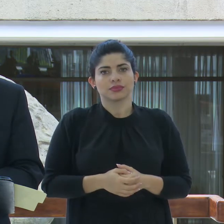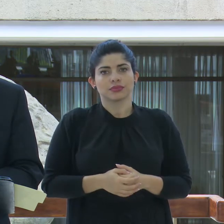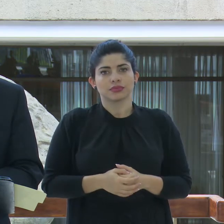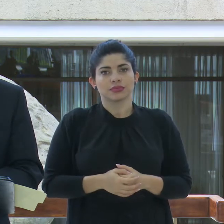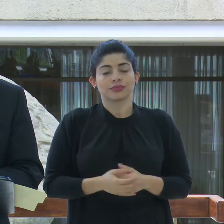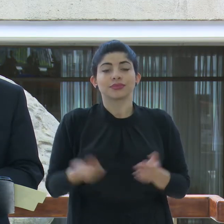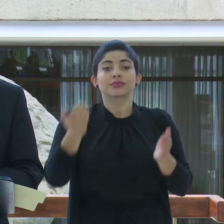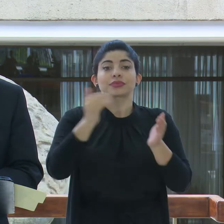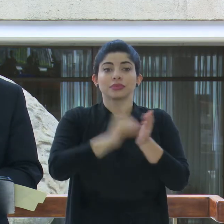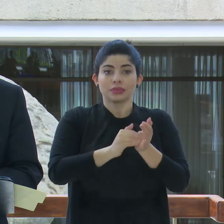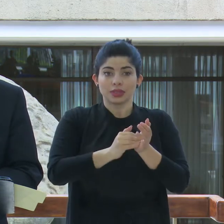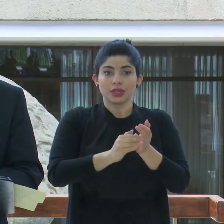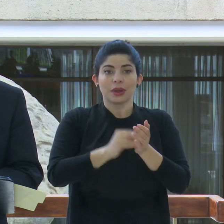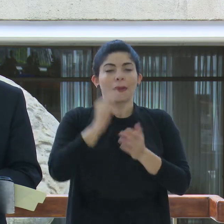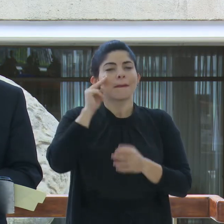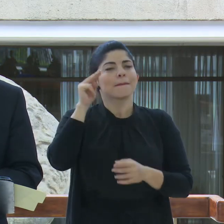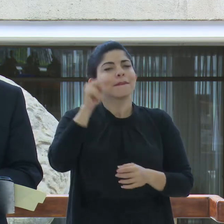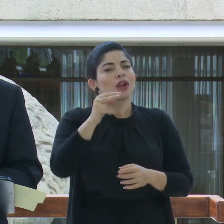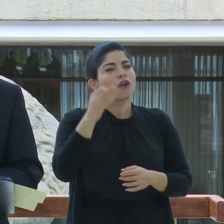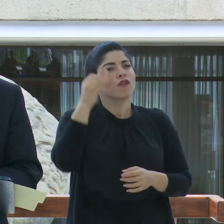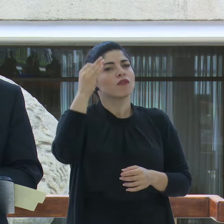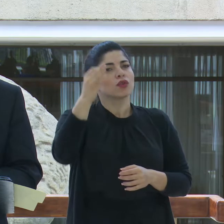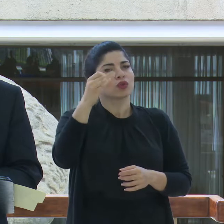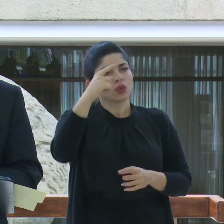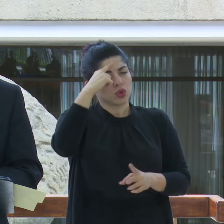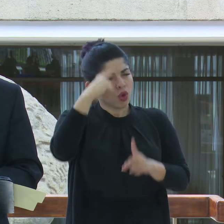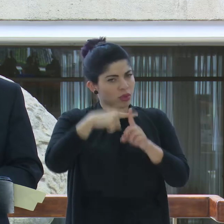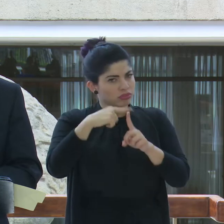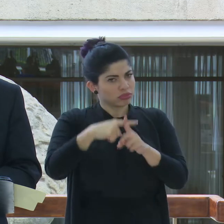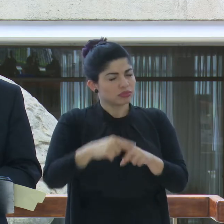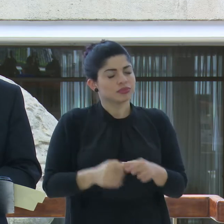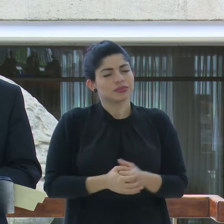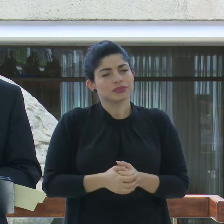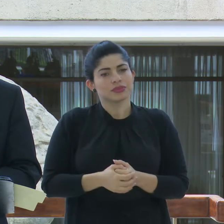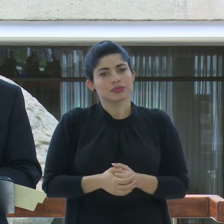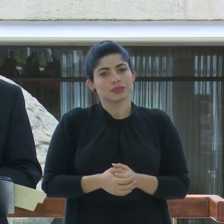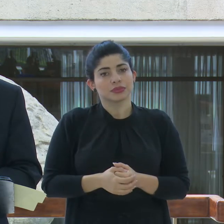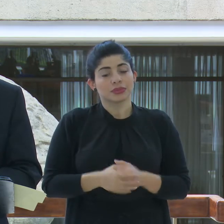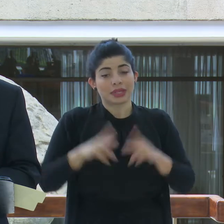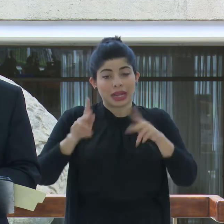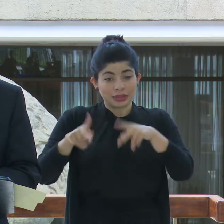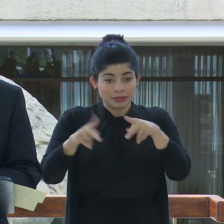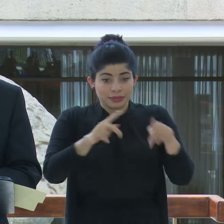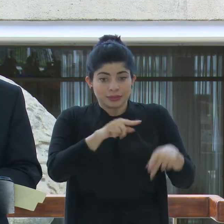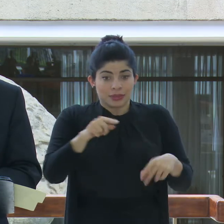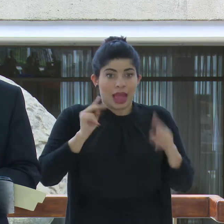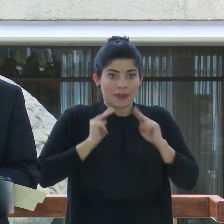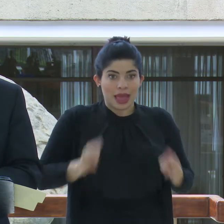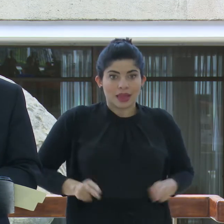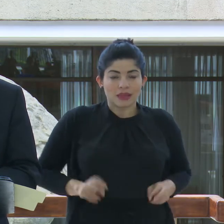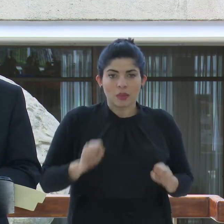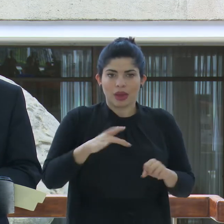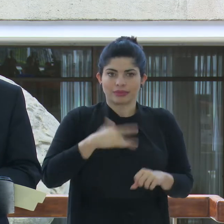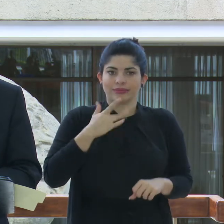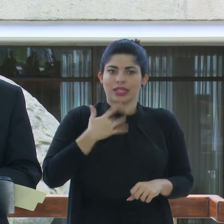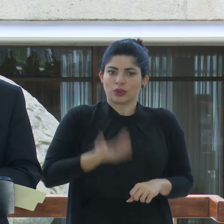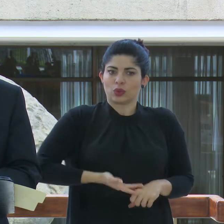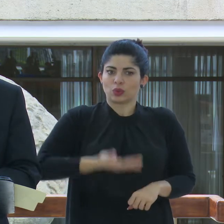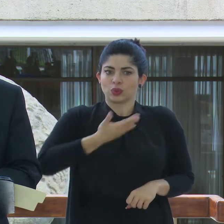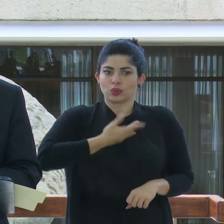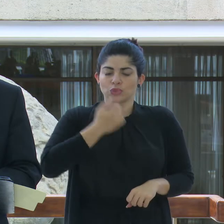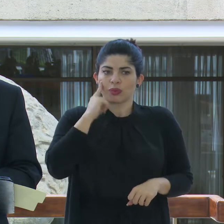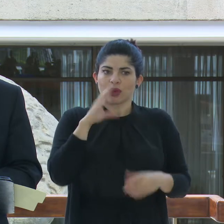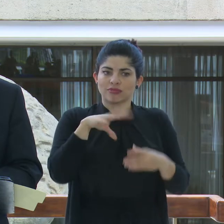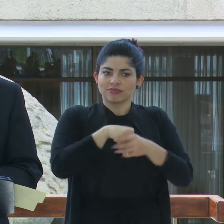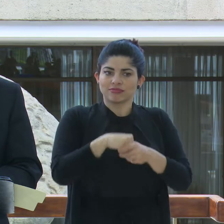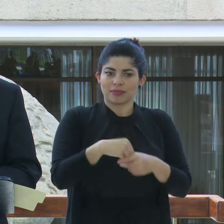Debemos ver nuestro futuro con optimismo, en el que sus habitantes se sientan orgullosos de pertenecer a